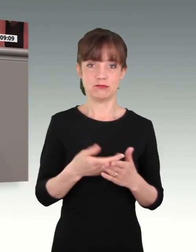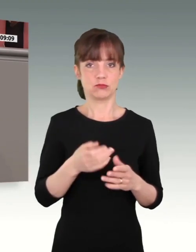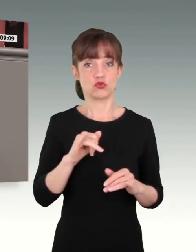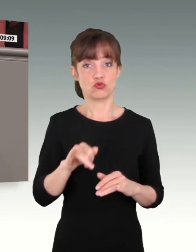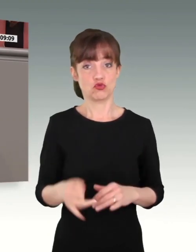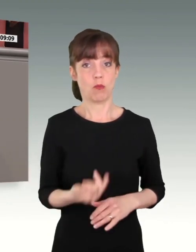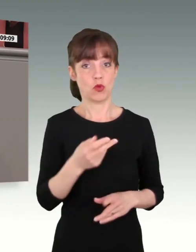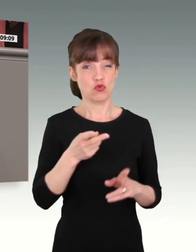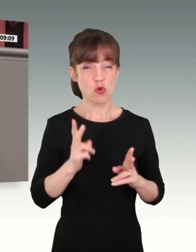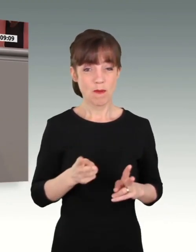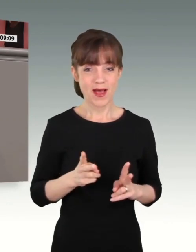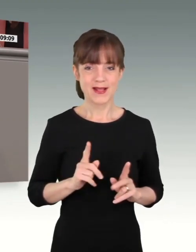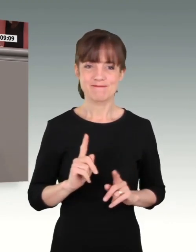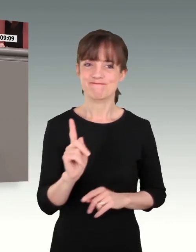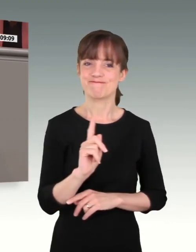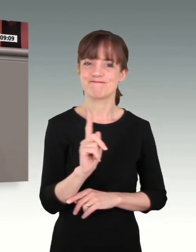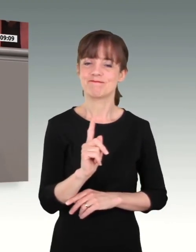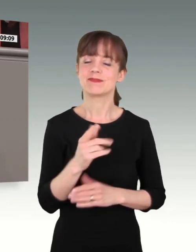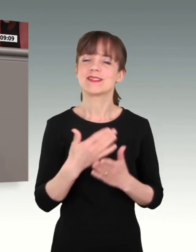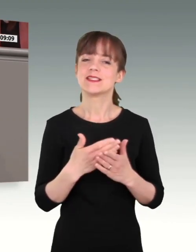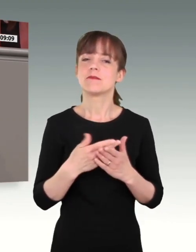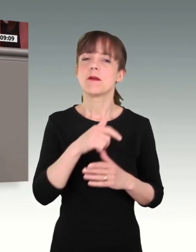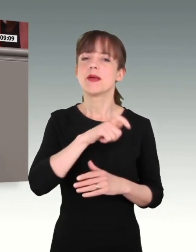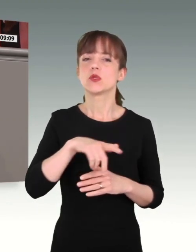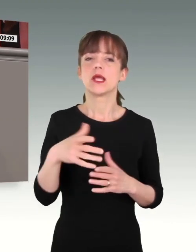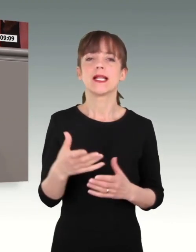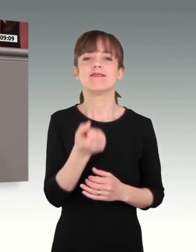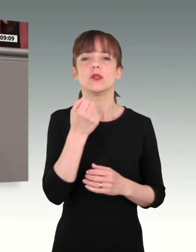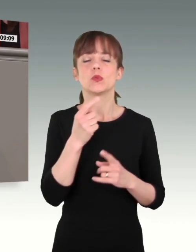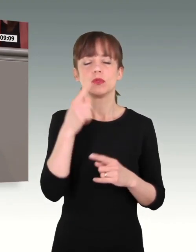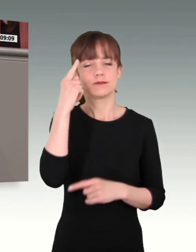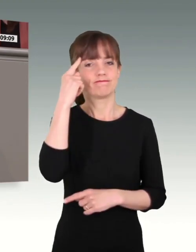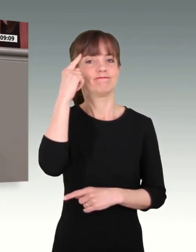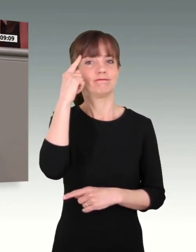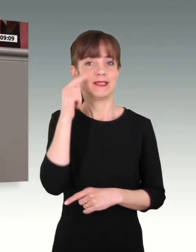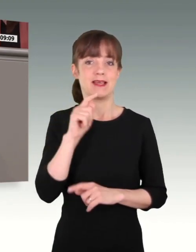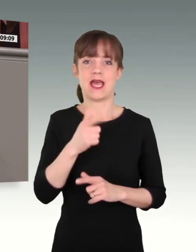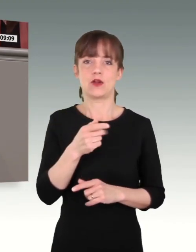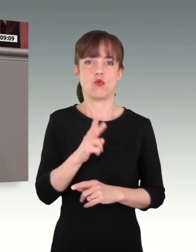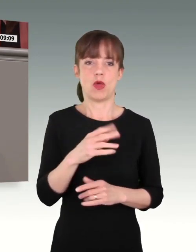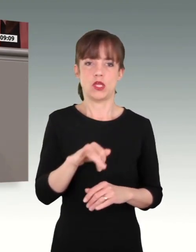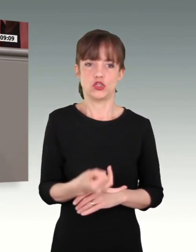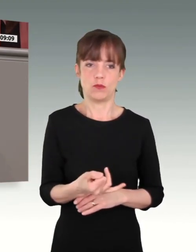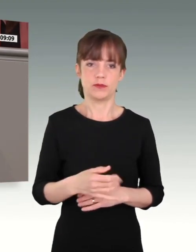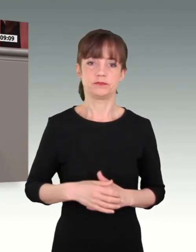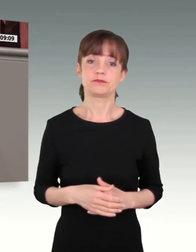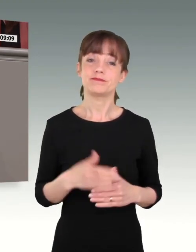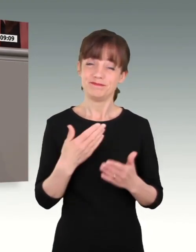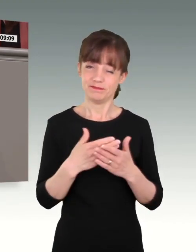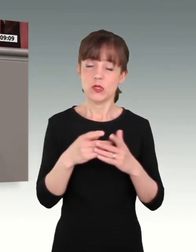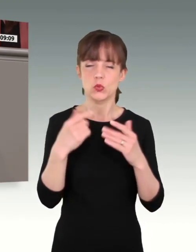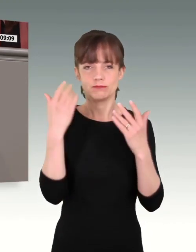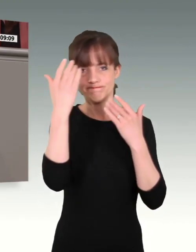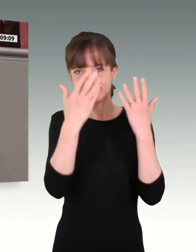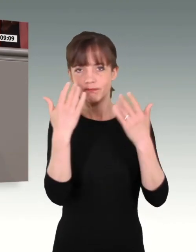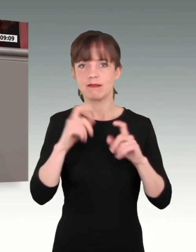Investitionsbedarf bis 2034 von 19 Milliarden Euro. Und die Bauverwaltungen der Bundesländer schaffen alle zusammen pro